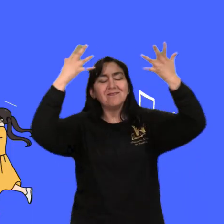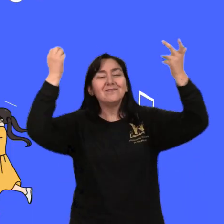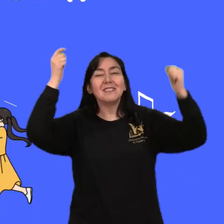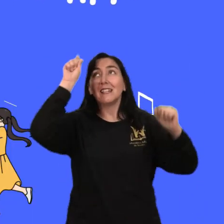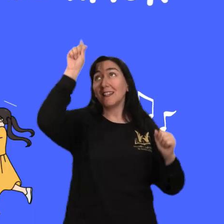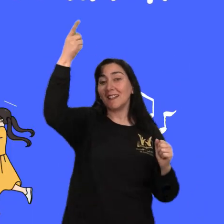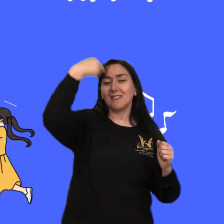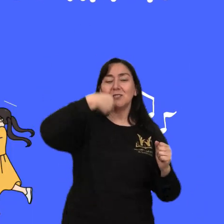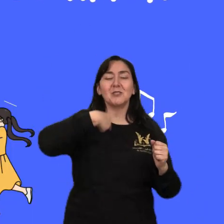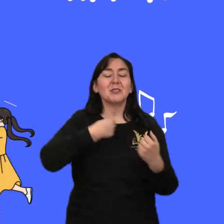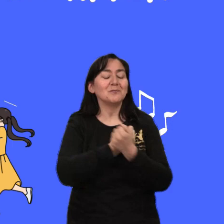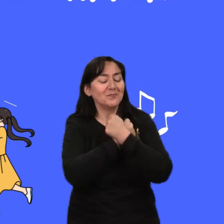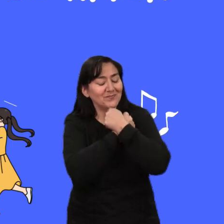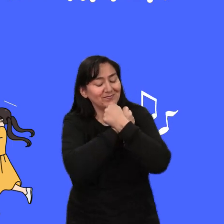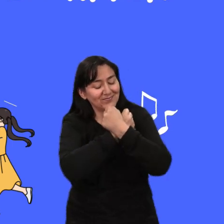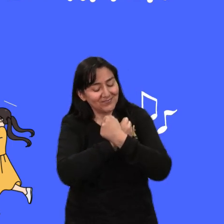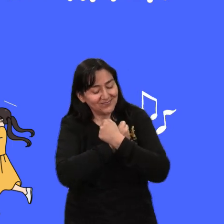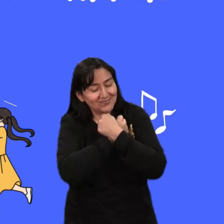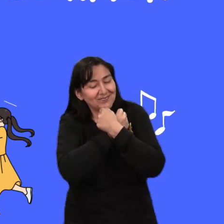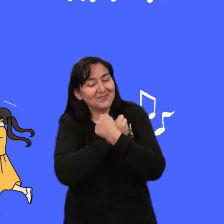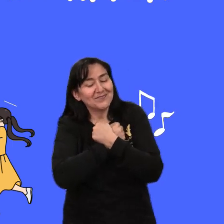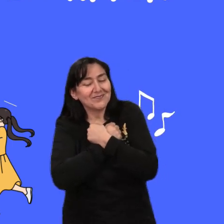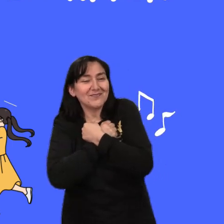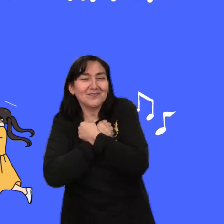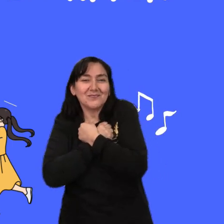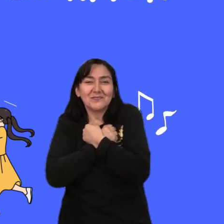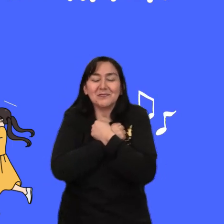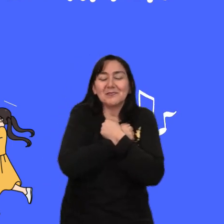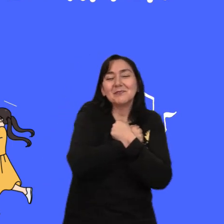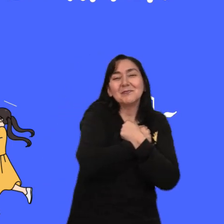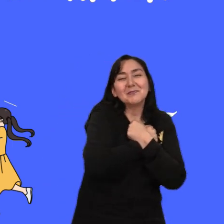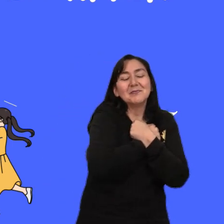alabaré Por su amor